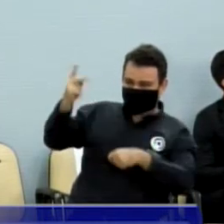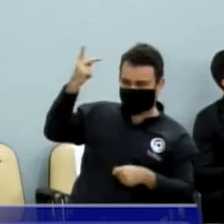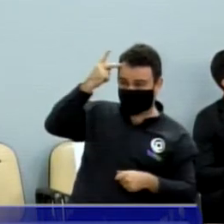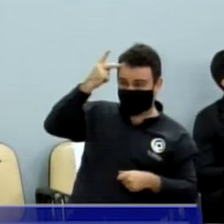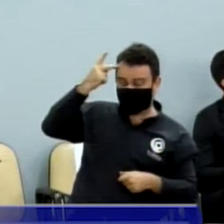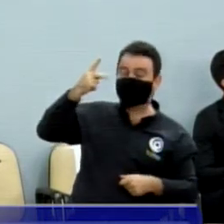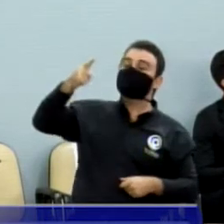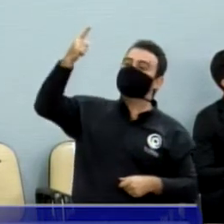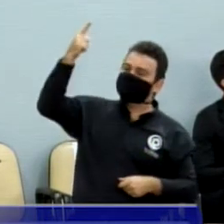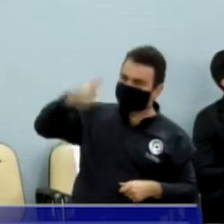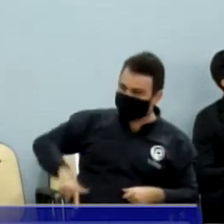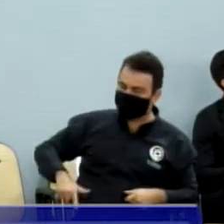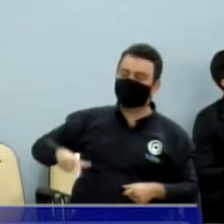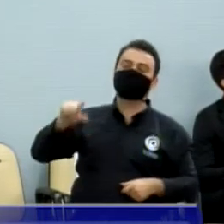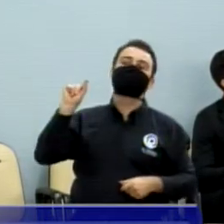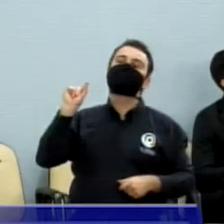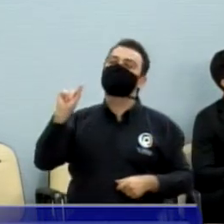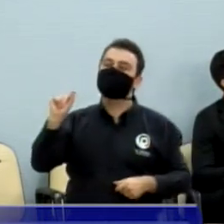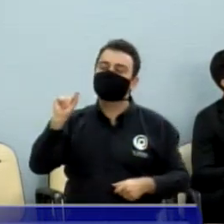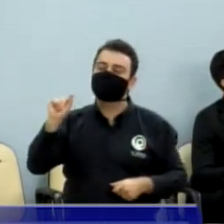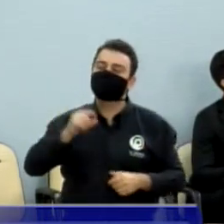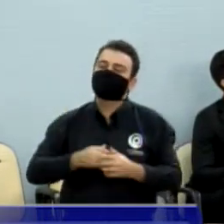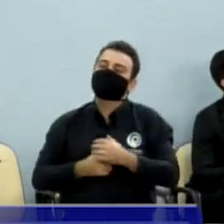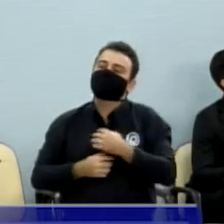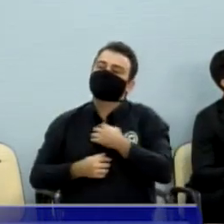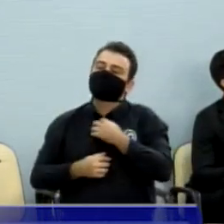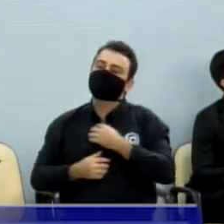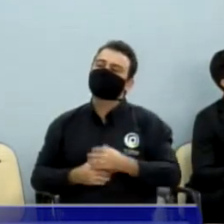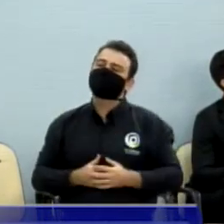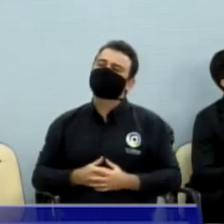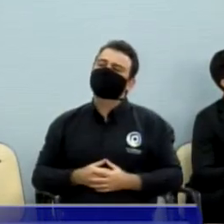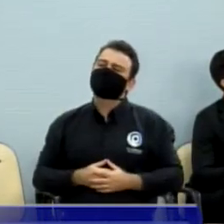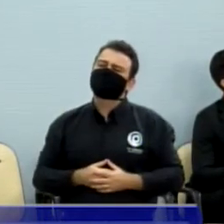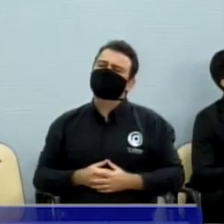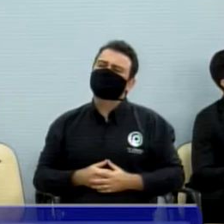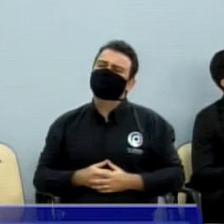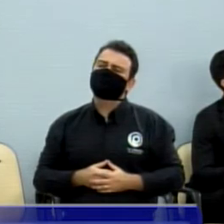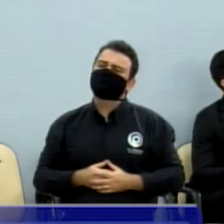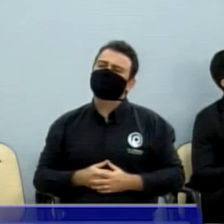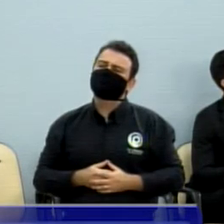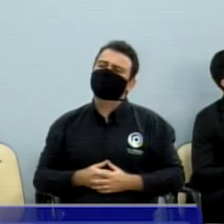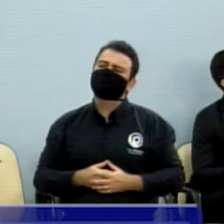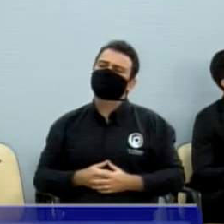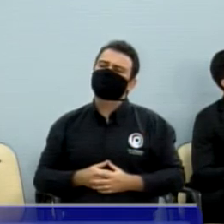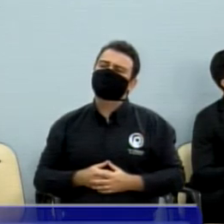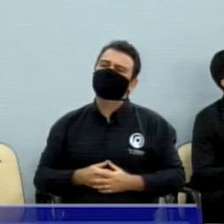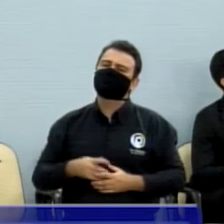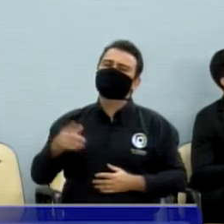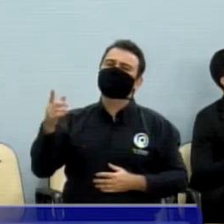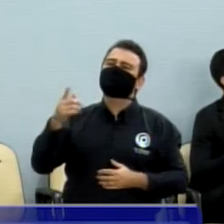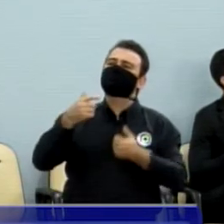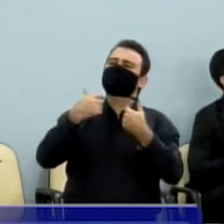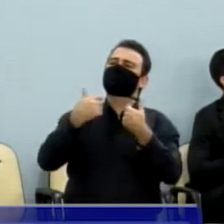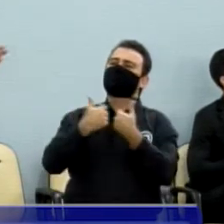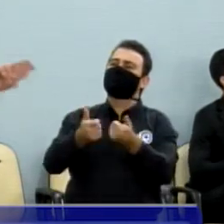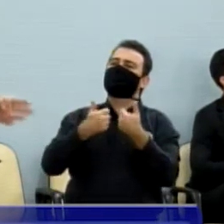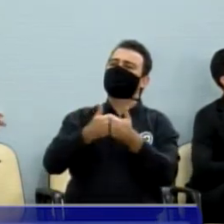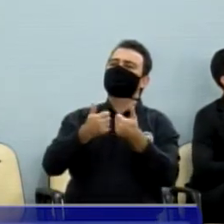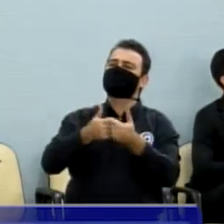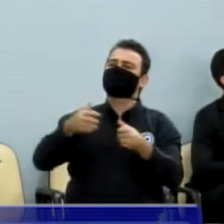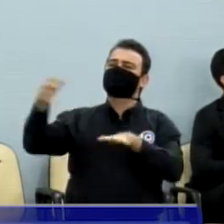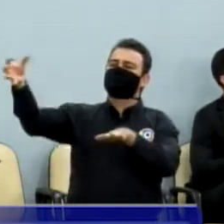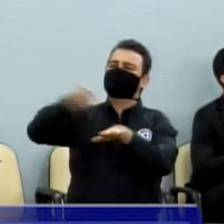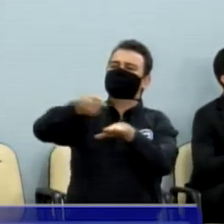concedeu a questão dos alvarazes do transporte escolar. O transporte